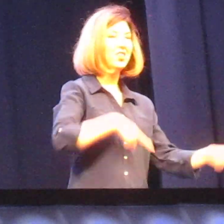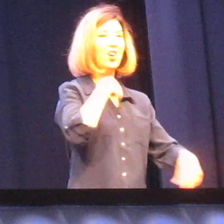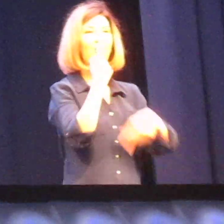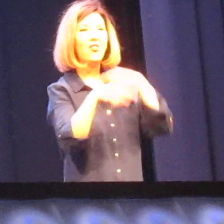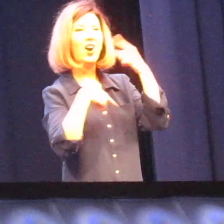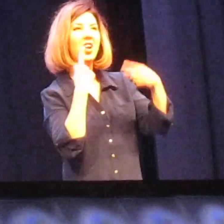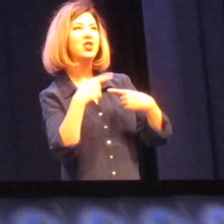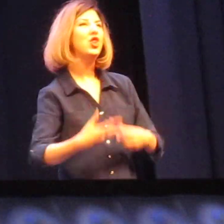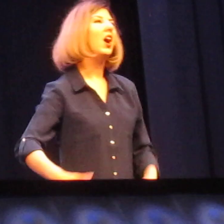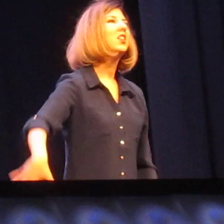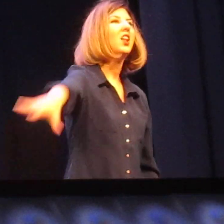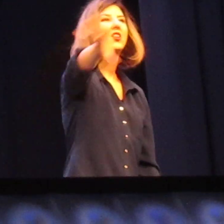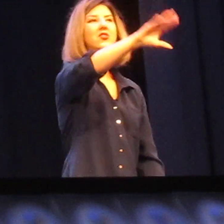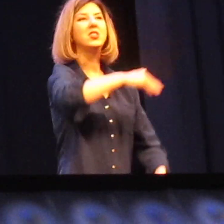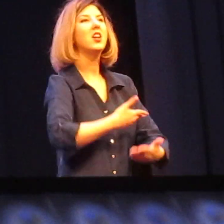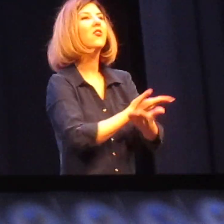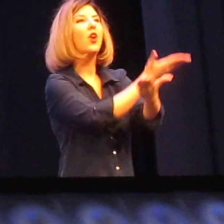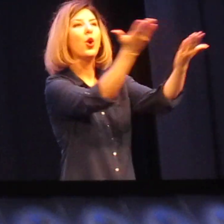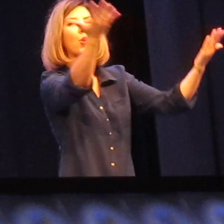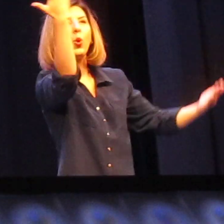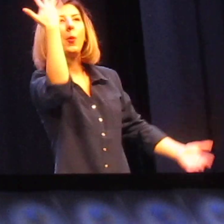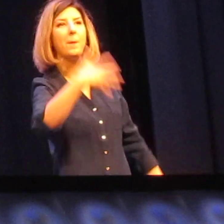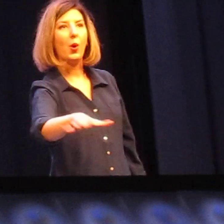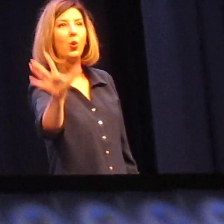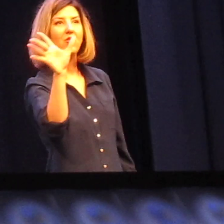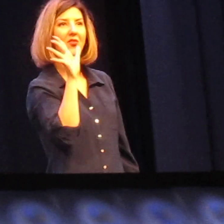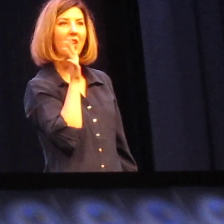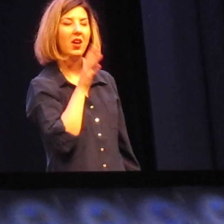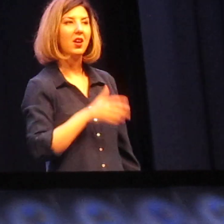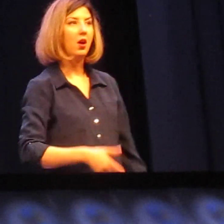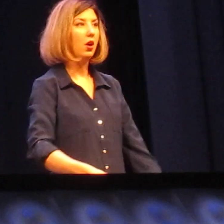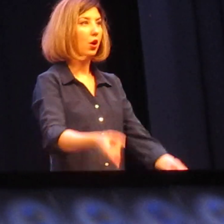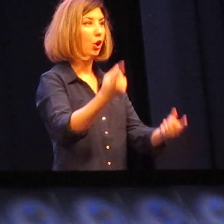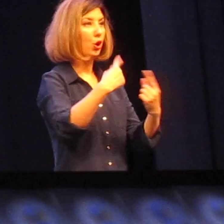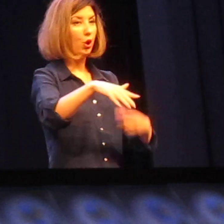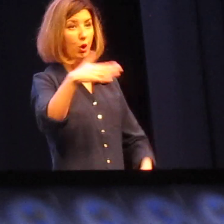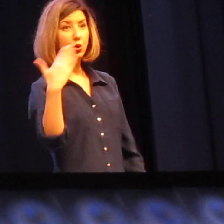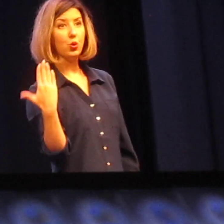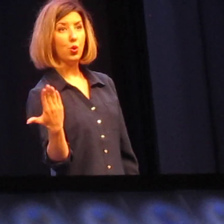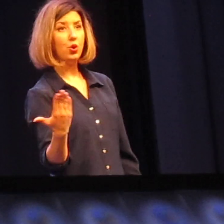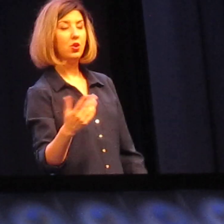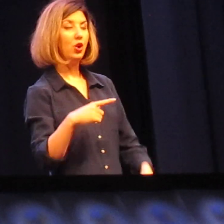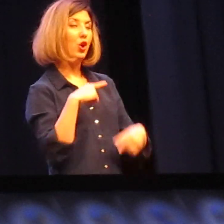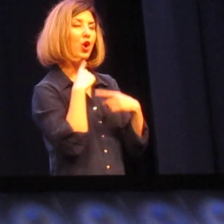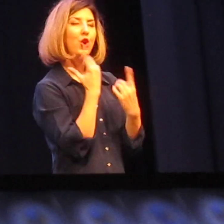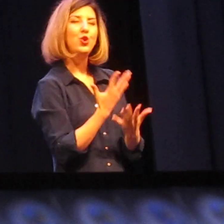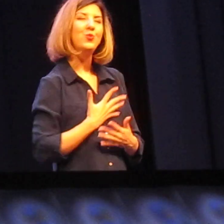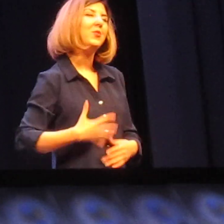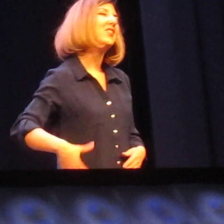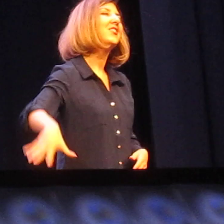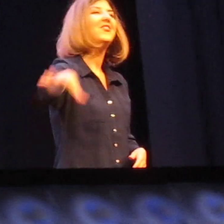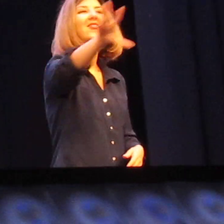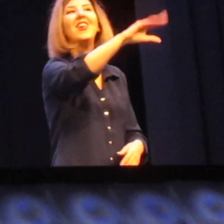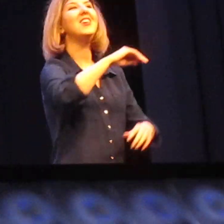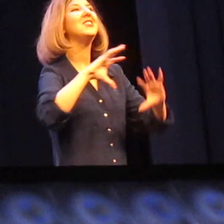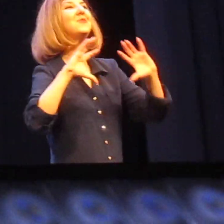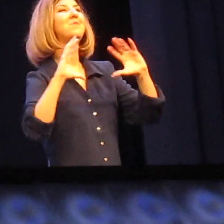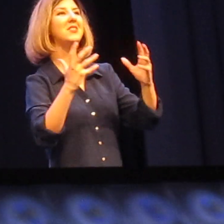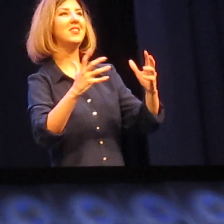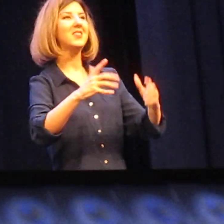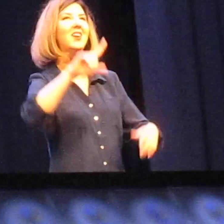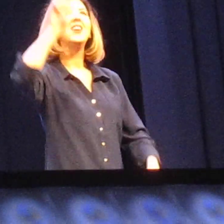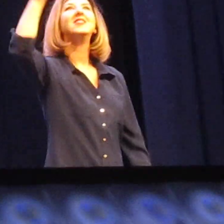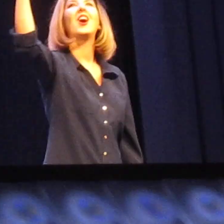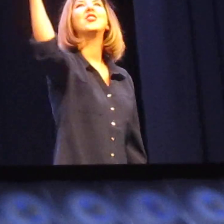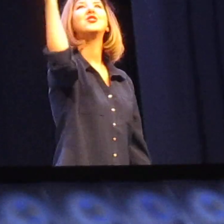Один ворчал на всех вокруг полубека. Другой любил весь